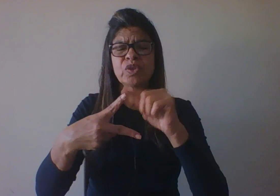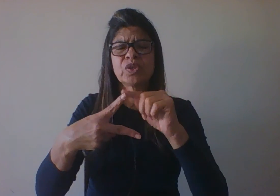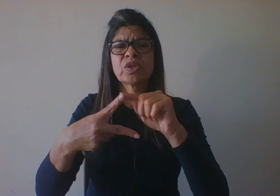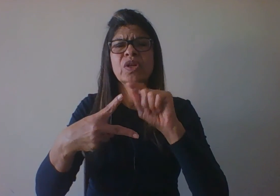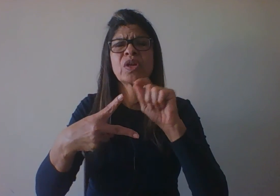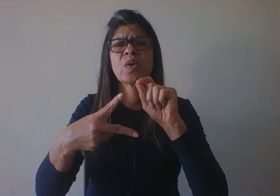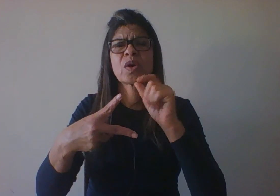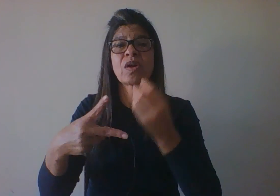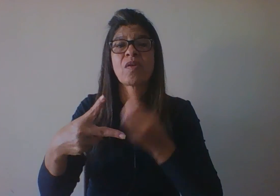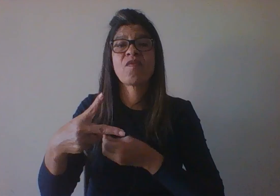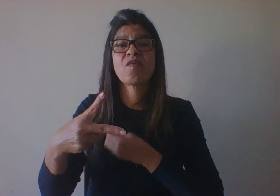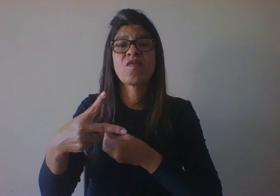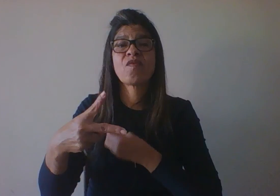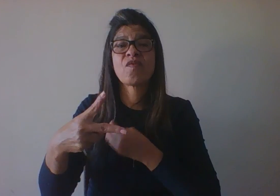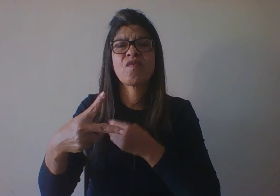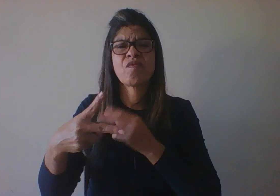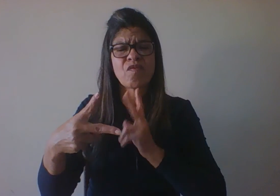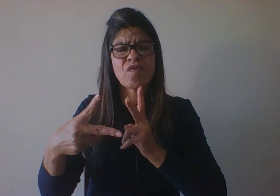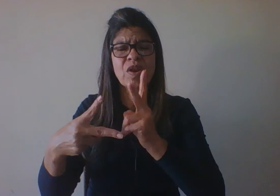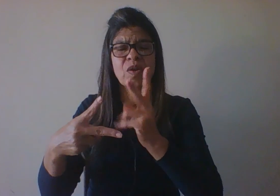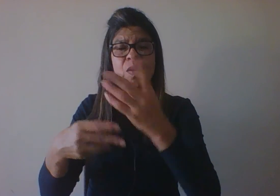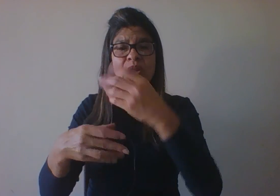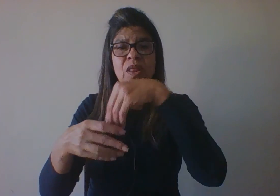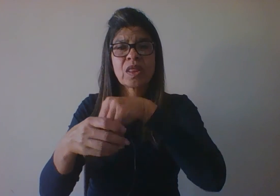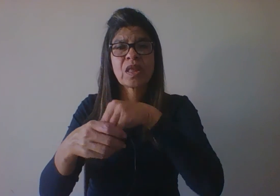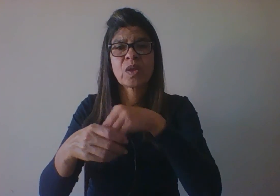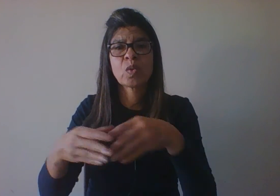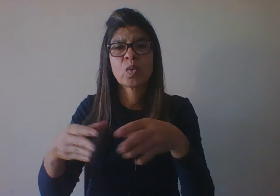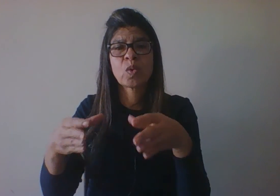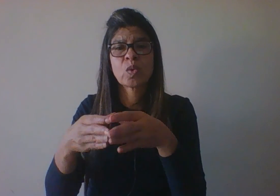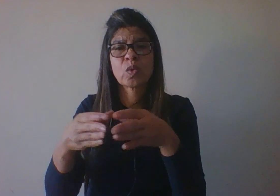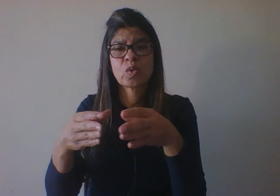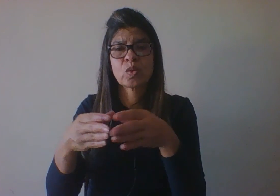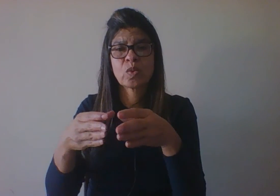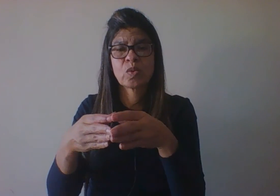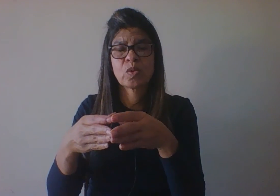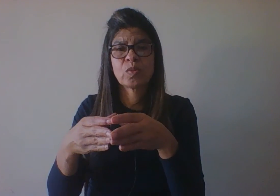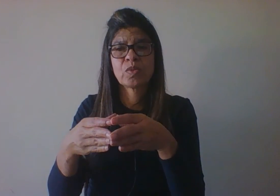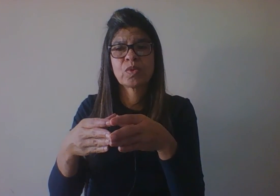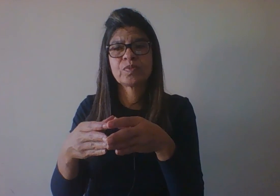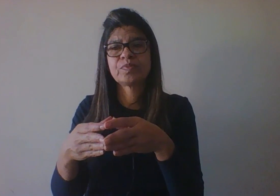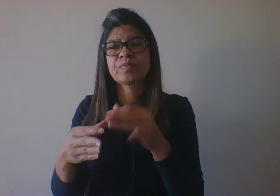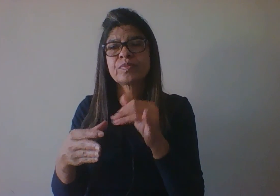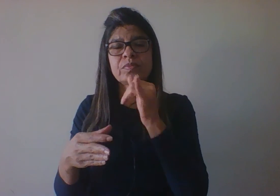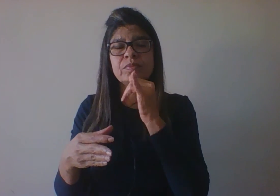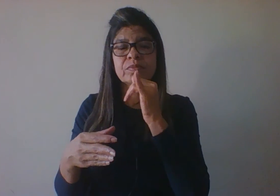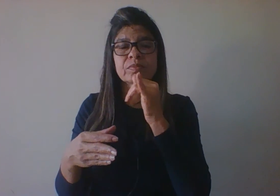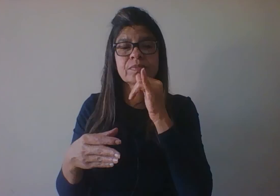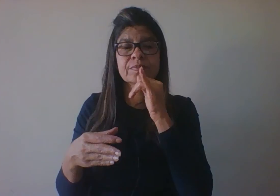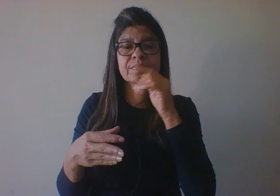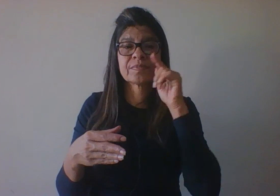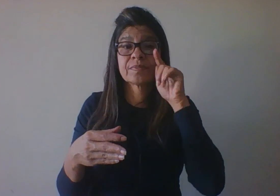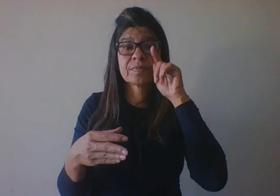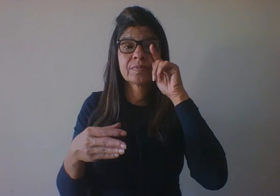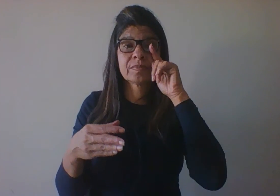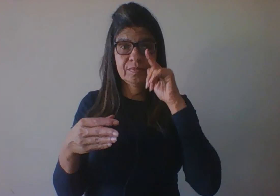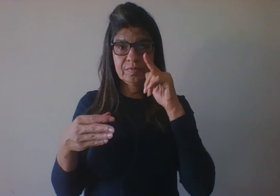que é considerado como o caso típico ou como a média dos casos de um grupo populacional.